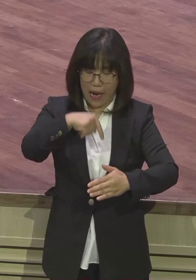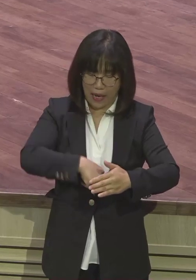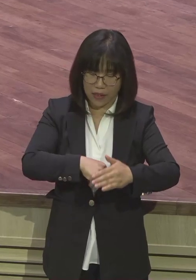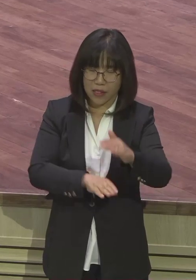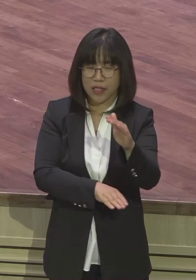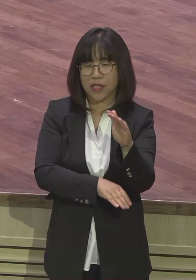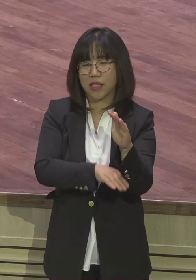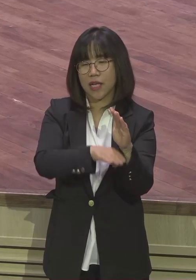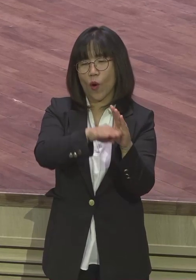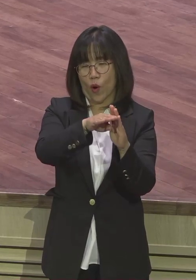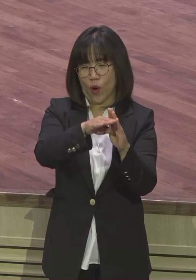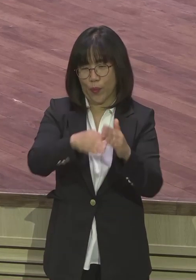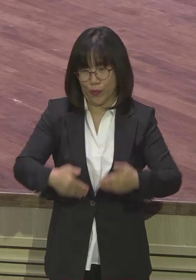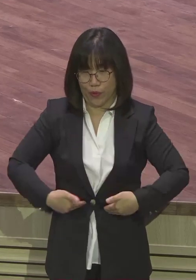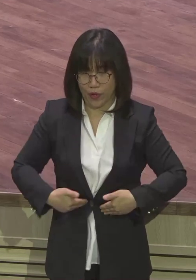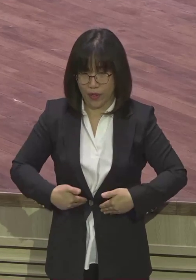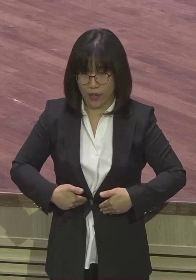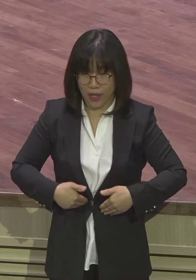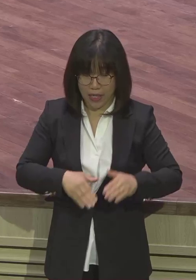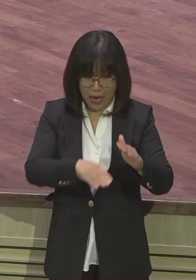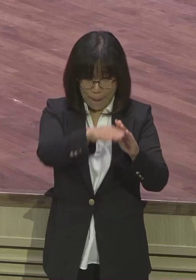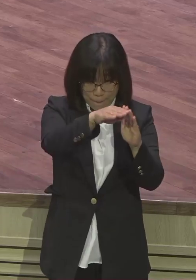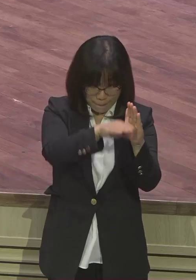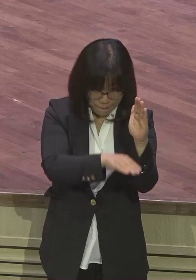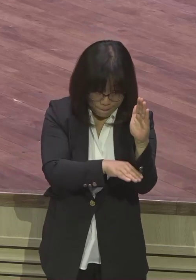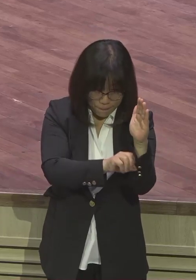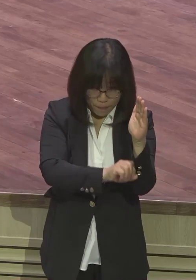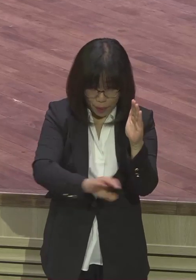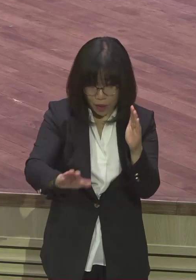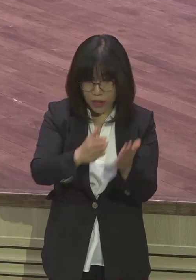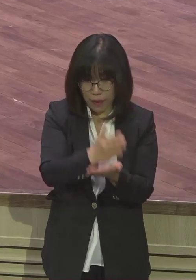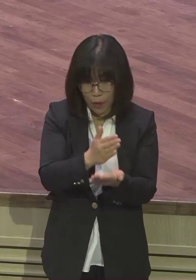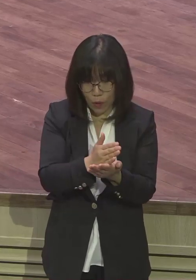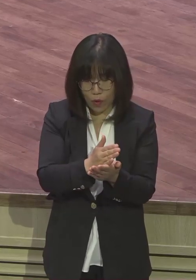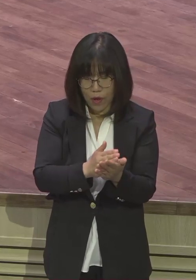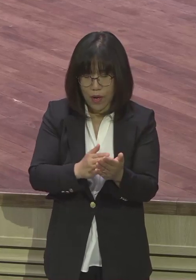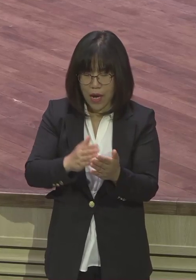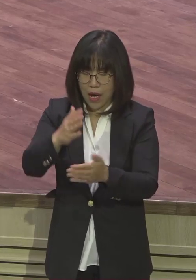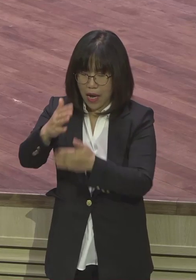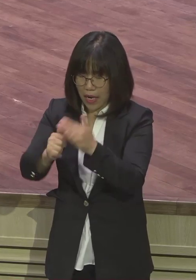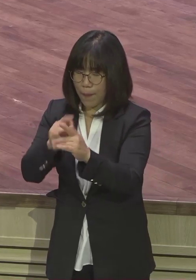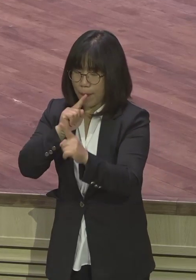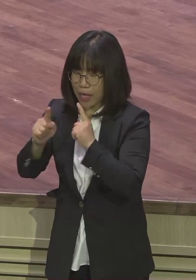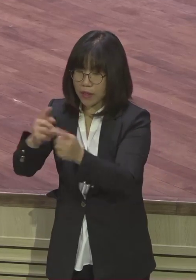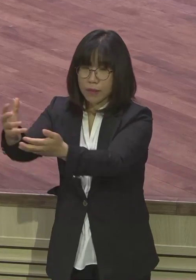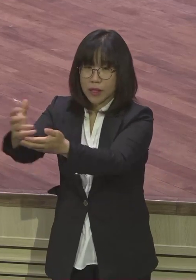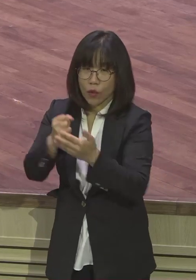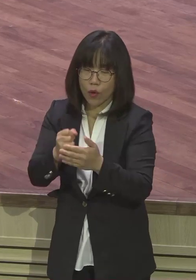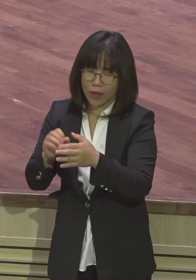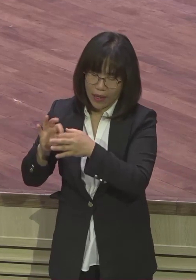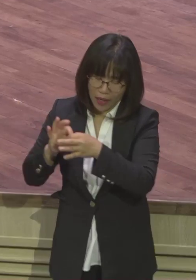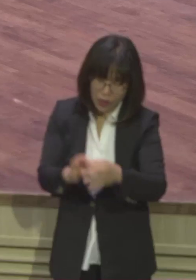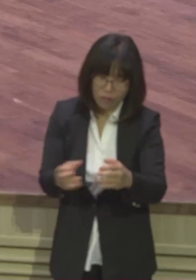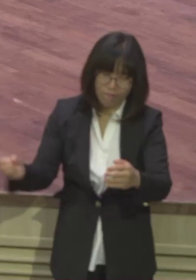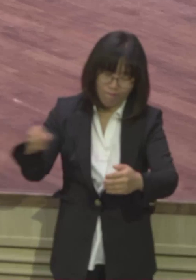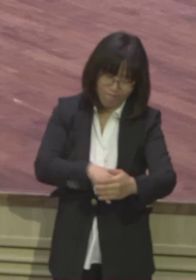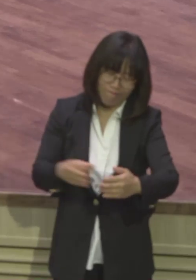내 속을 채우는 거예요 뭘 채워요 하나님의 말씀으로 채워야 돼 채워야 돼요 왜냐 하나님의 말씀은